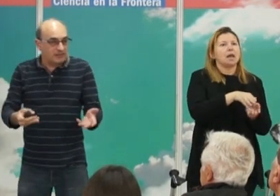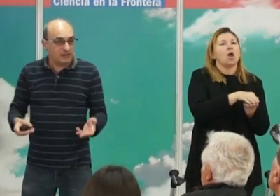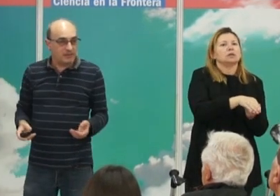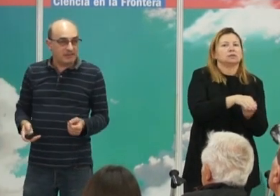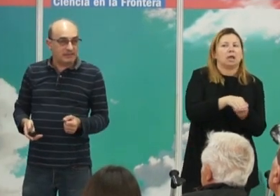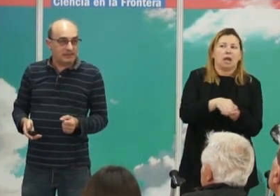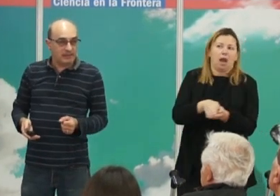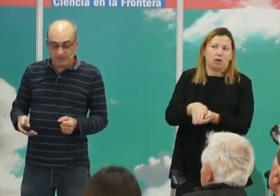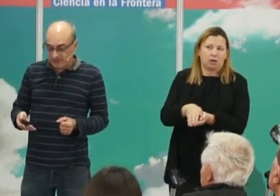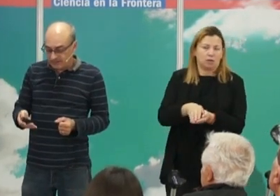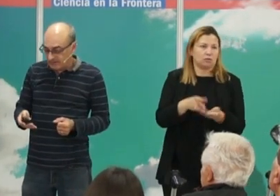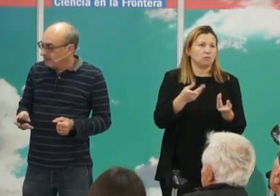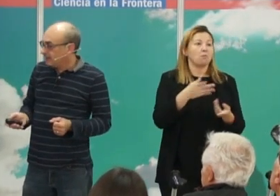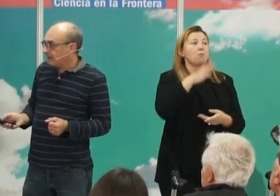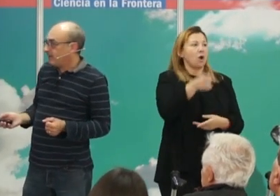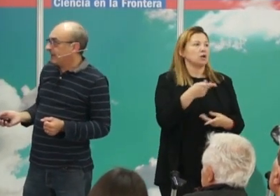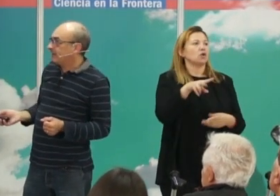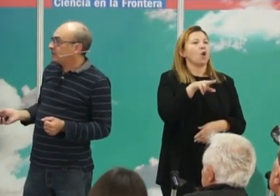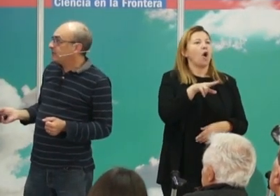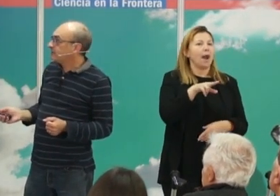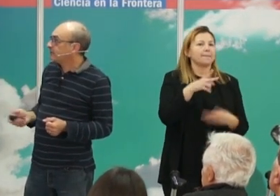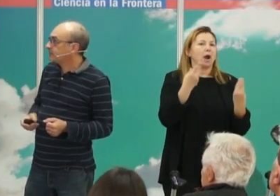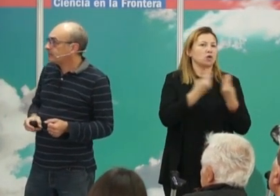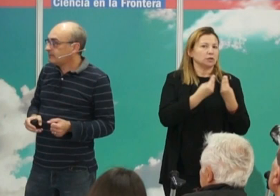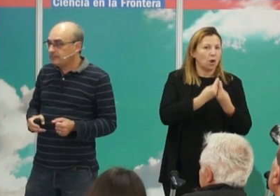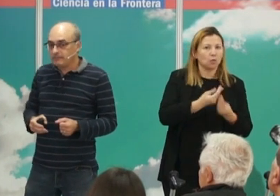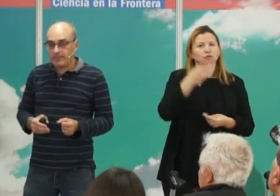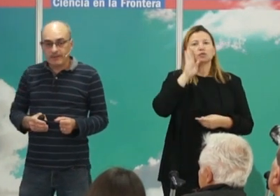ellos sí que sabían, obviamente, las relaciones de parentesco.